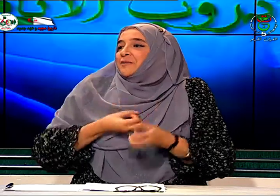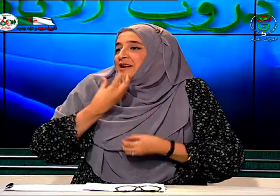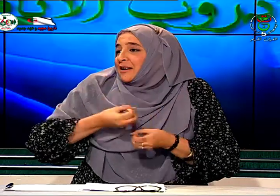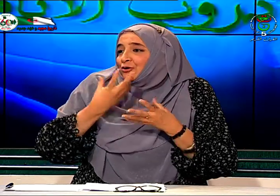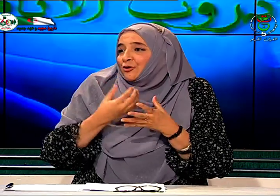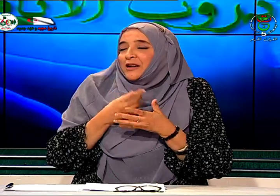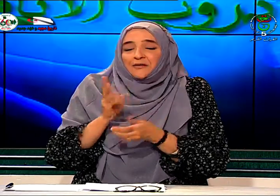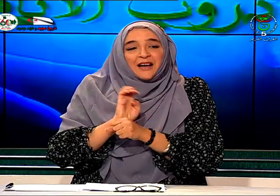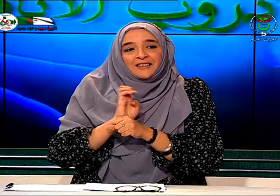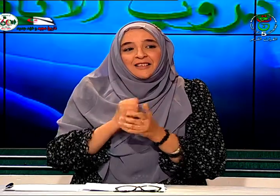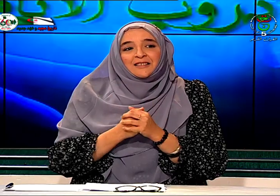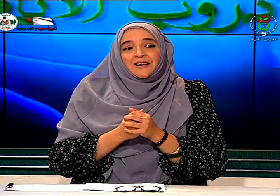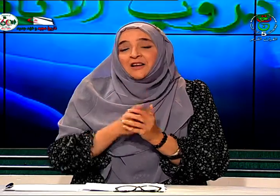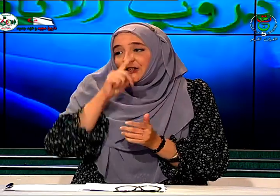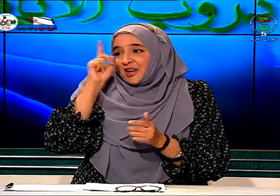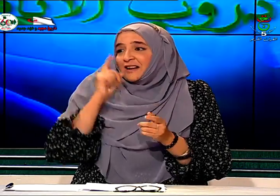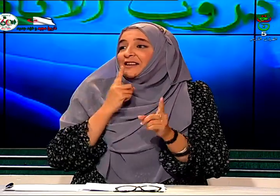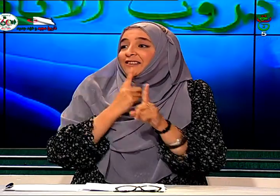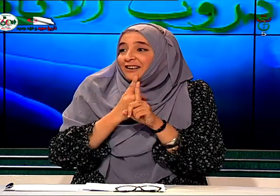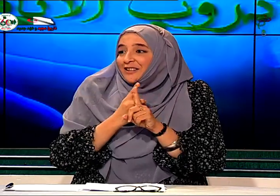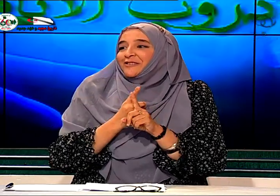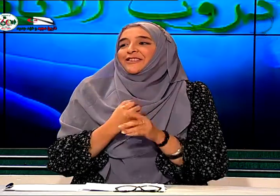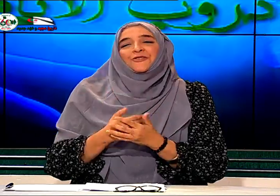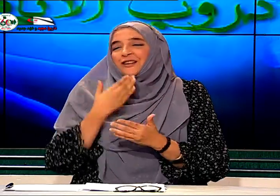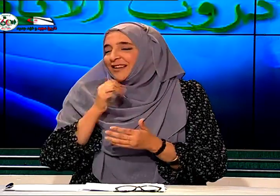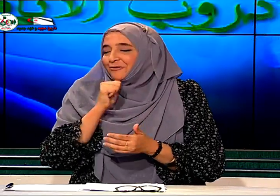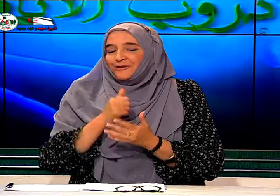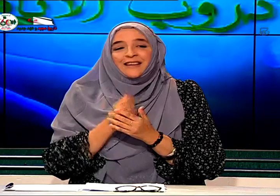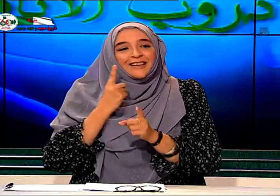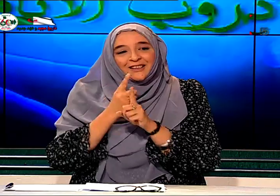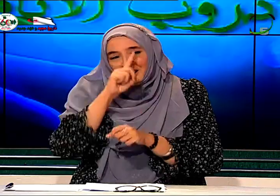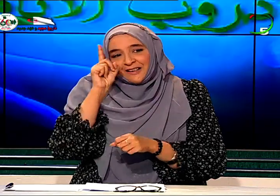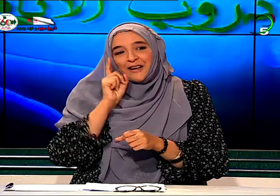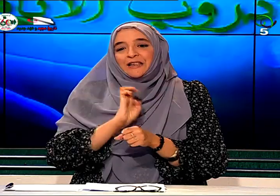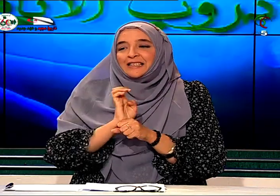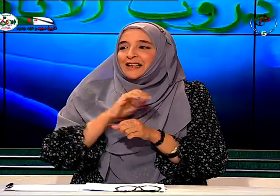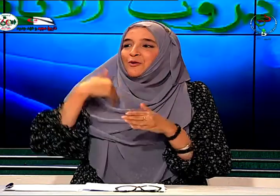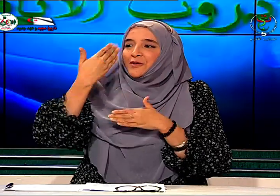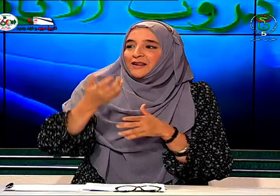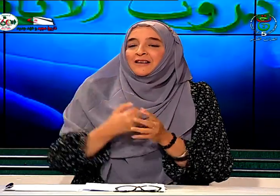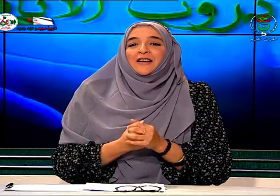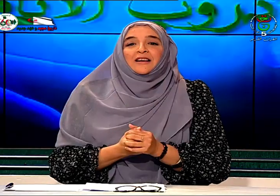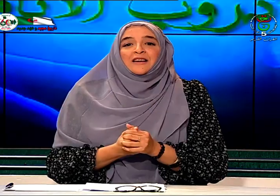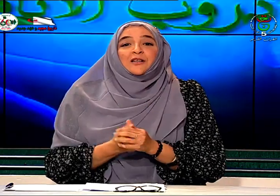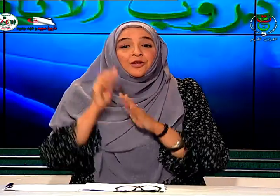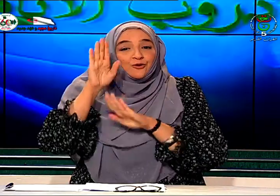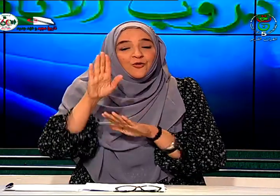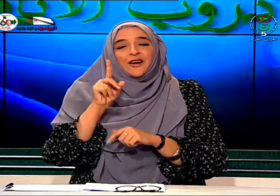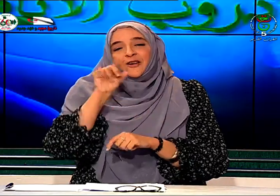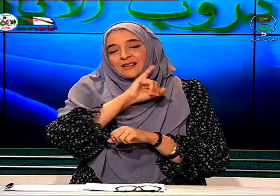قلتهم لنا في هذه الحصة إن شاء الله نلتقي شكرا العفو نلتقي إن شاء الله في الحصة المقبلة استودعكم الله الذي لا